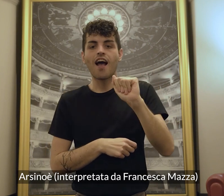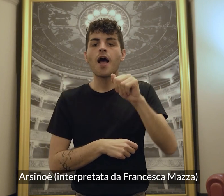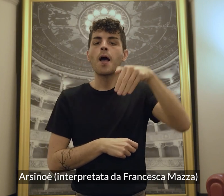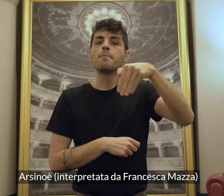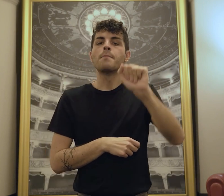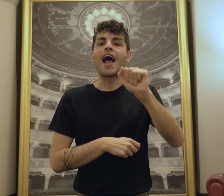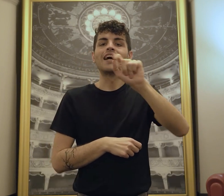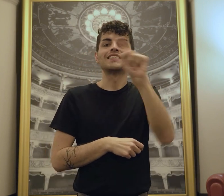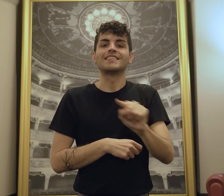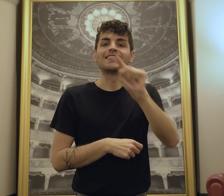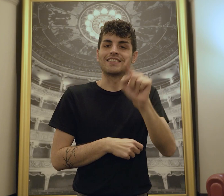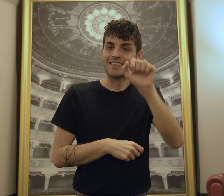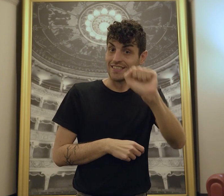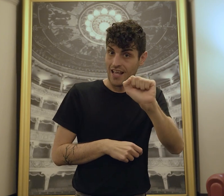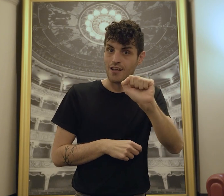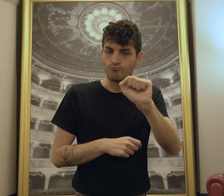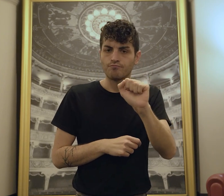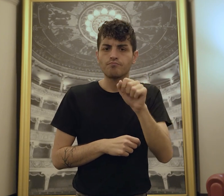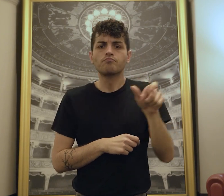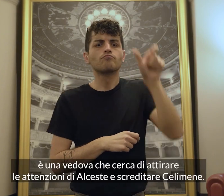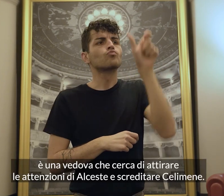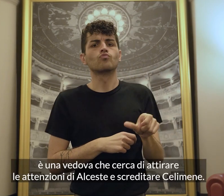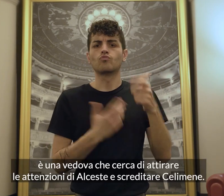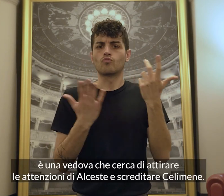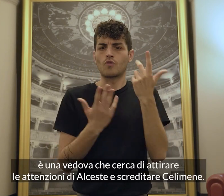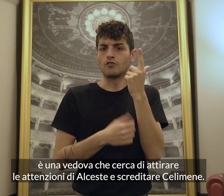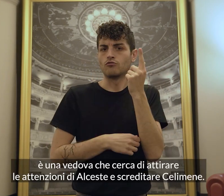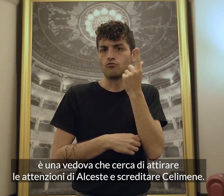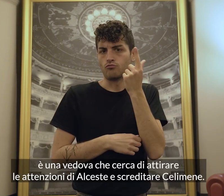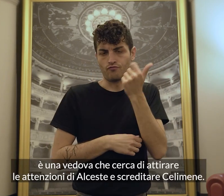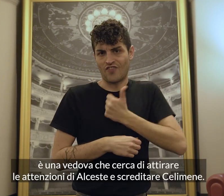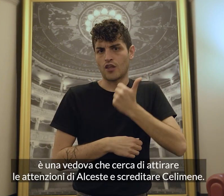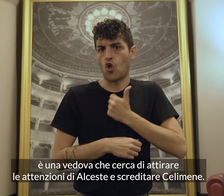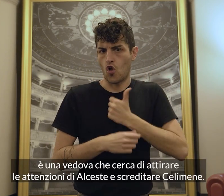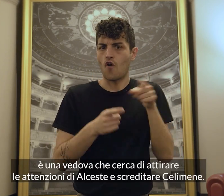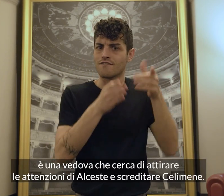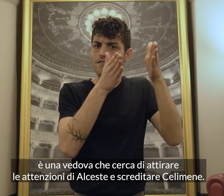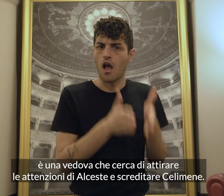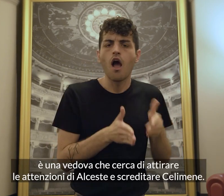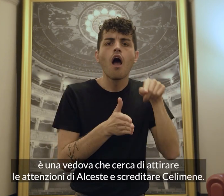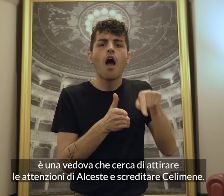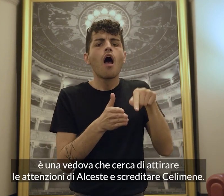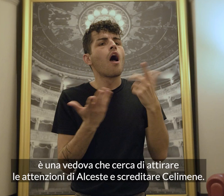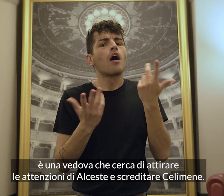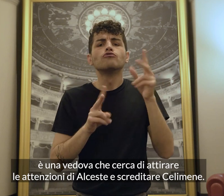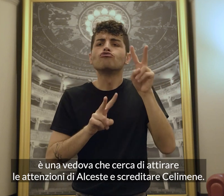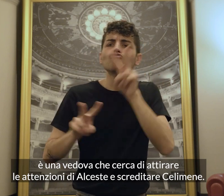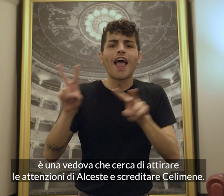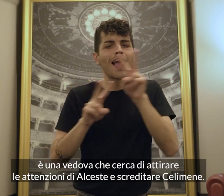è una vedova che cerca di attirare le